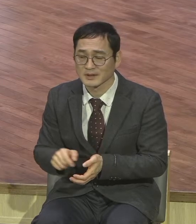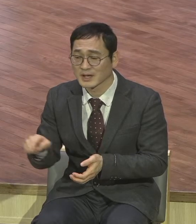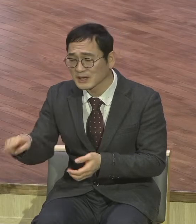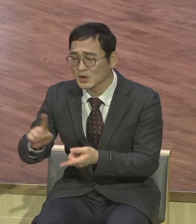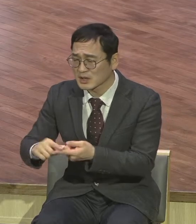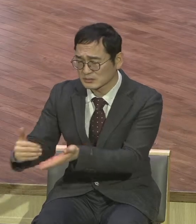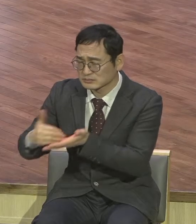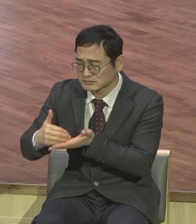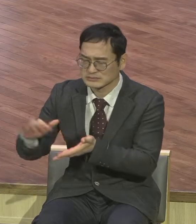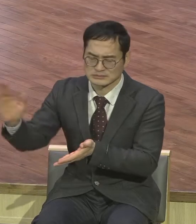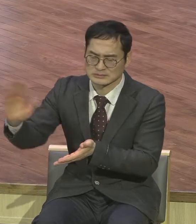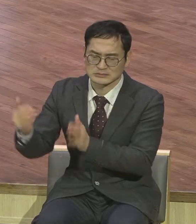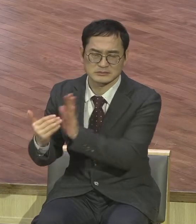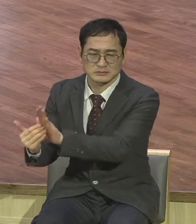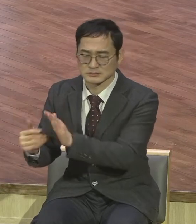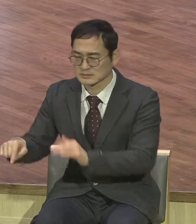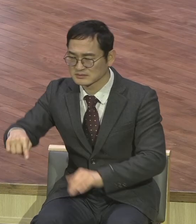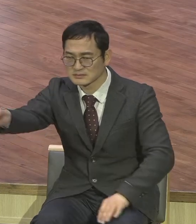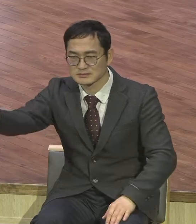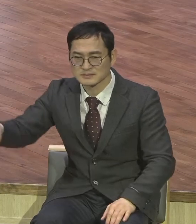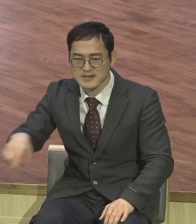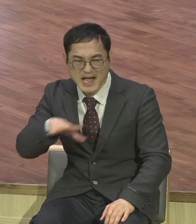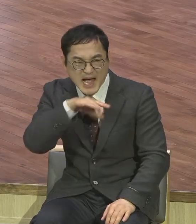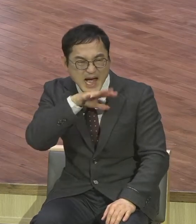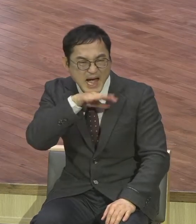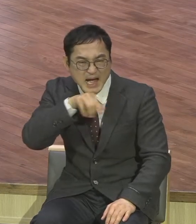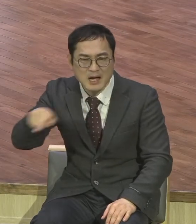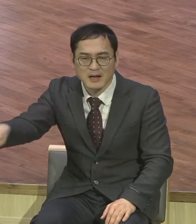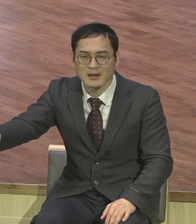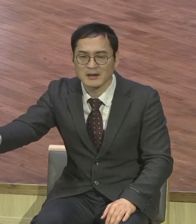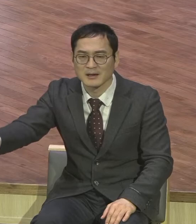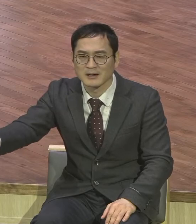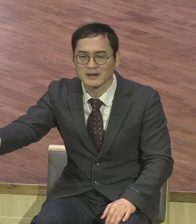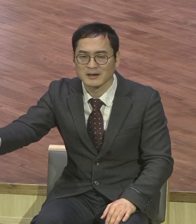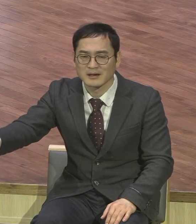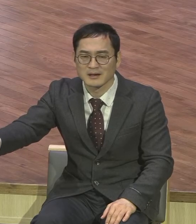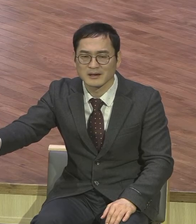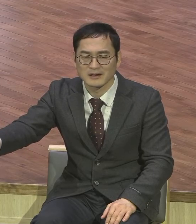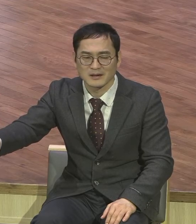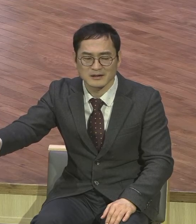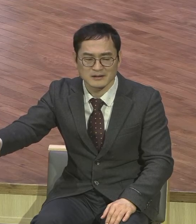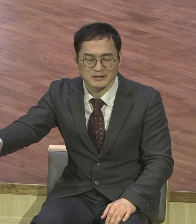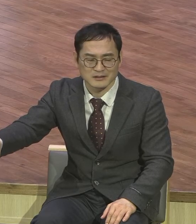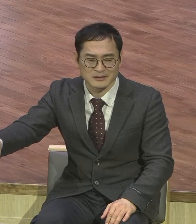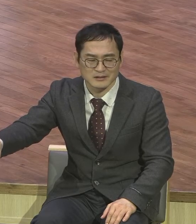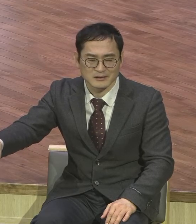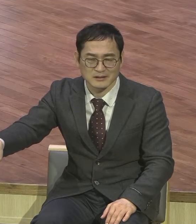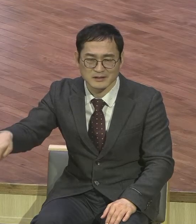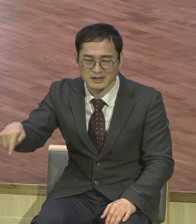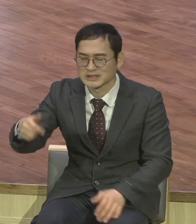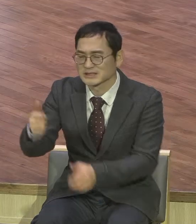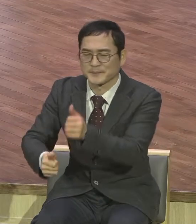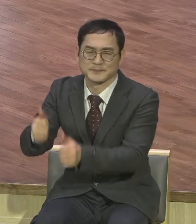때문에 일만성도가 안 되는 거예요 지금 이거 이거 빨리 끝나야 돼 아멘 빨리 끝납시다 그냥